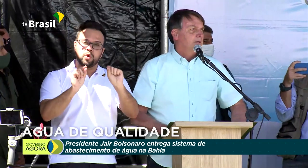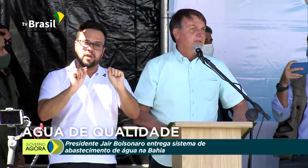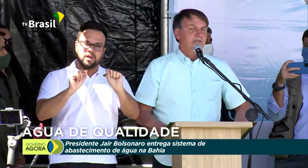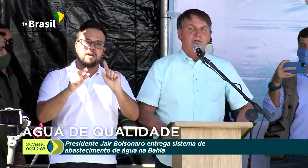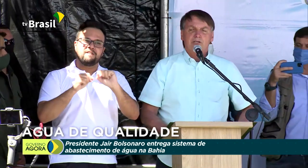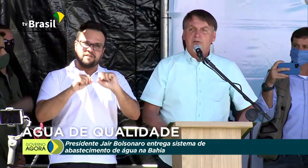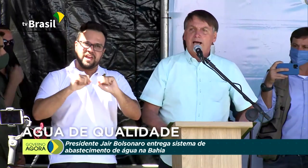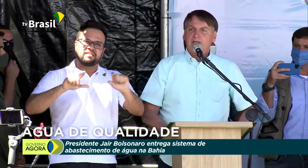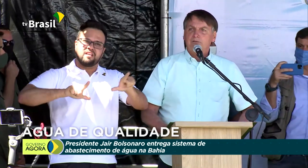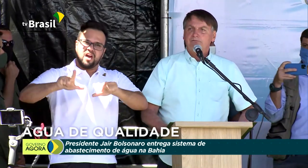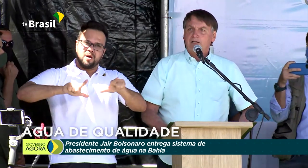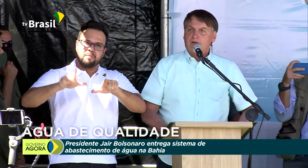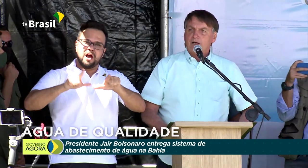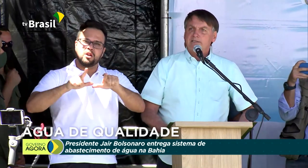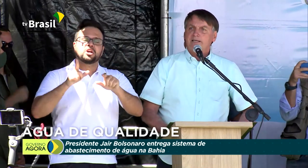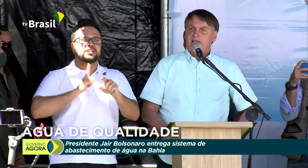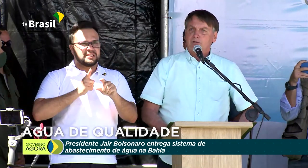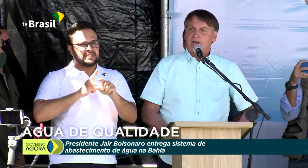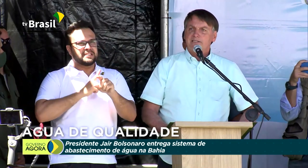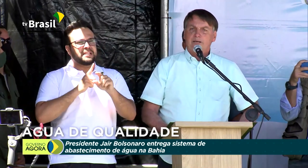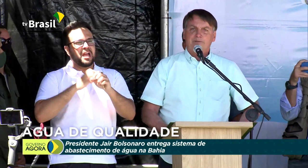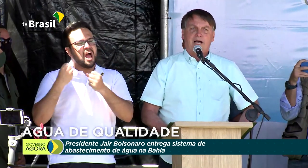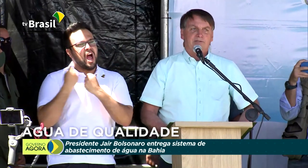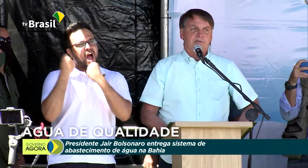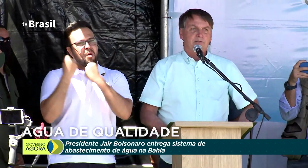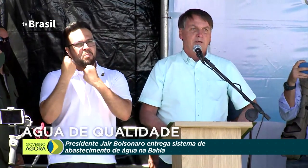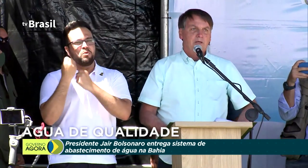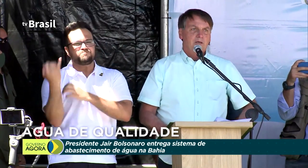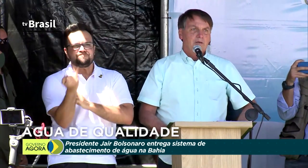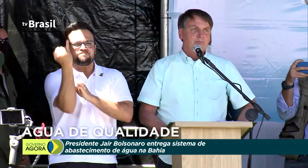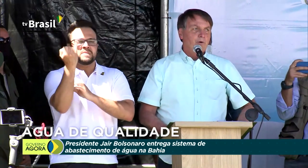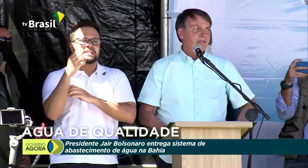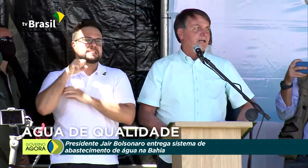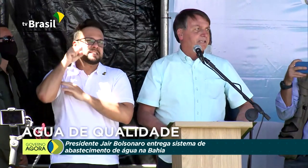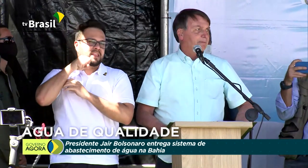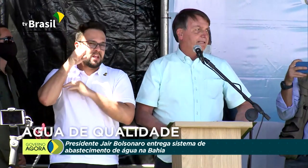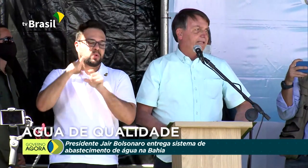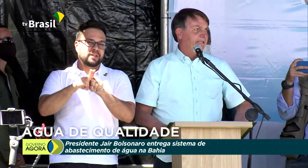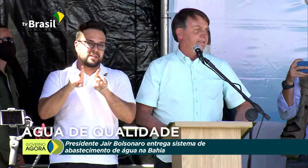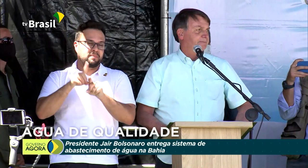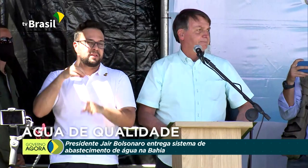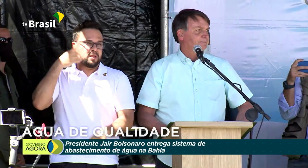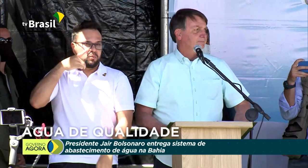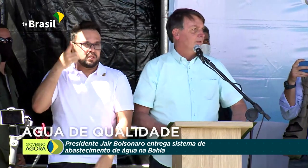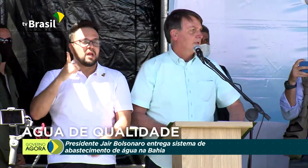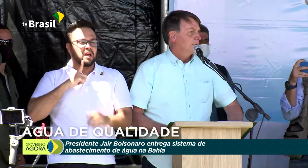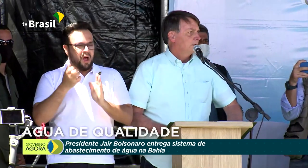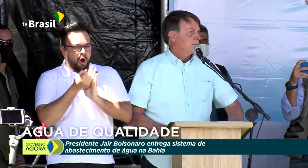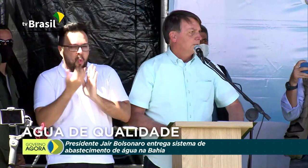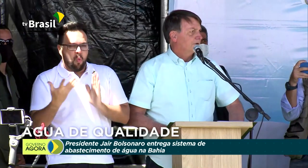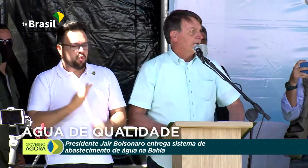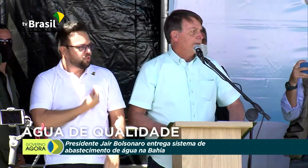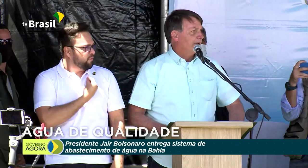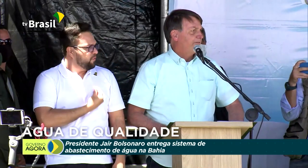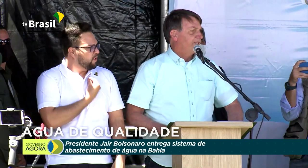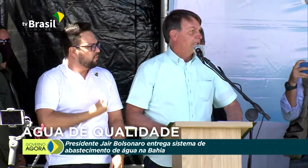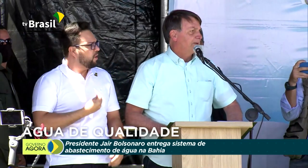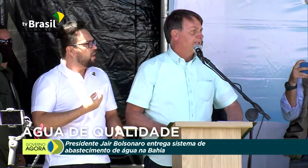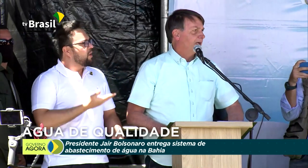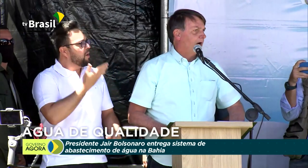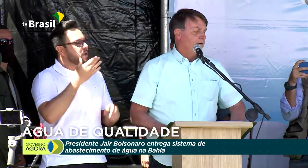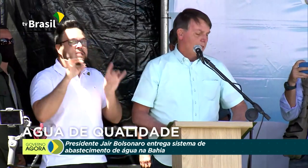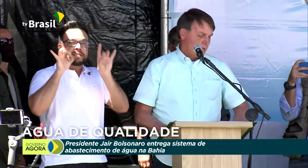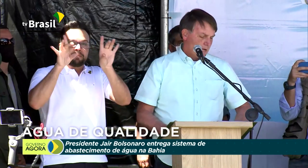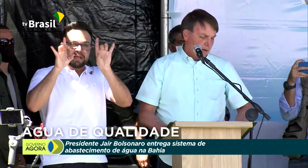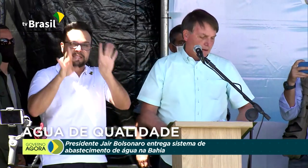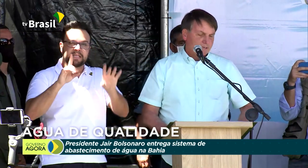tendo ao nosso lado, valorosos senadores e deputados. Muitos aqui presentes. E eu quero me referir em